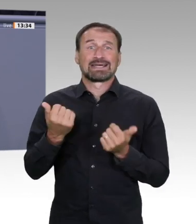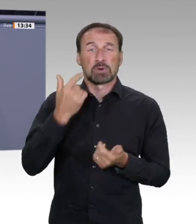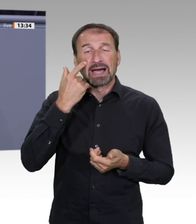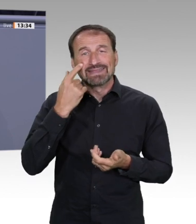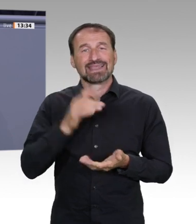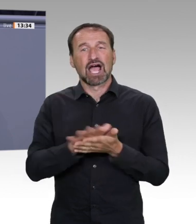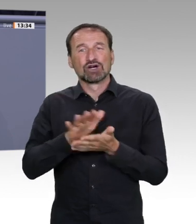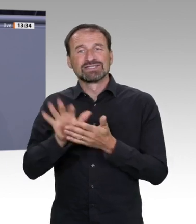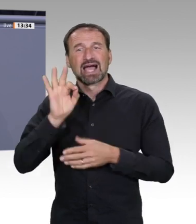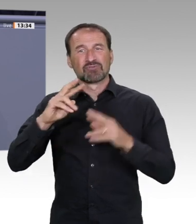heute noch mal vor.